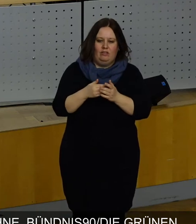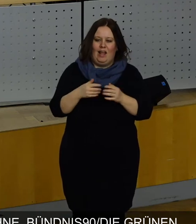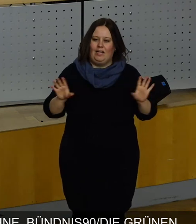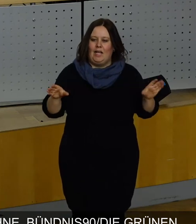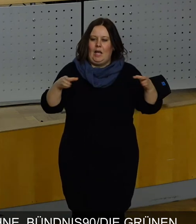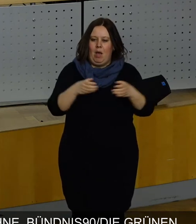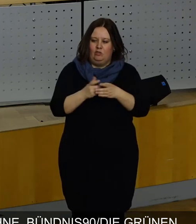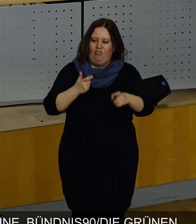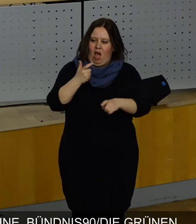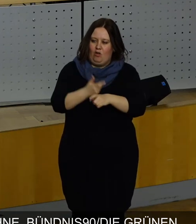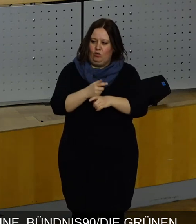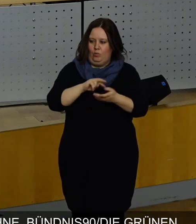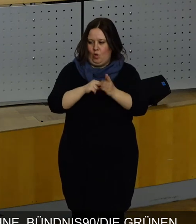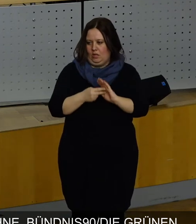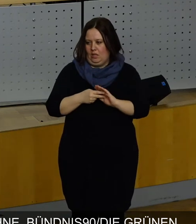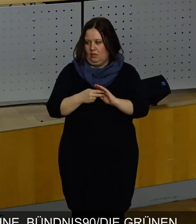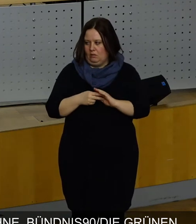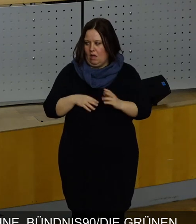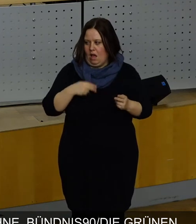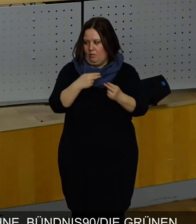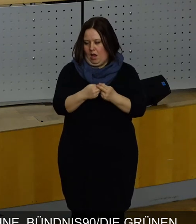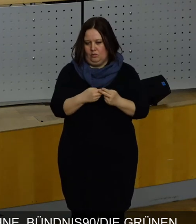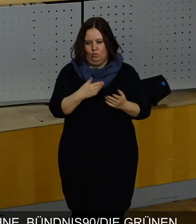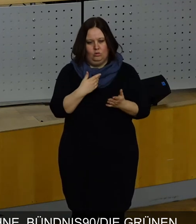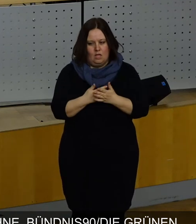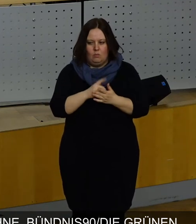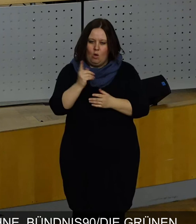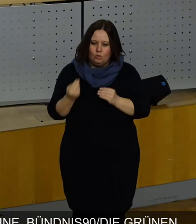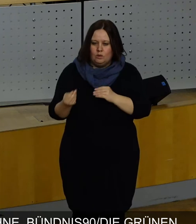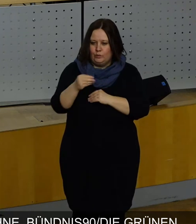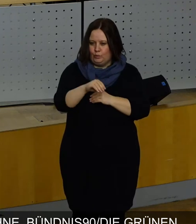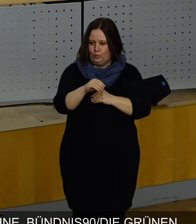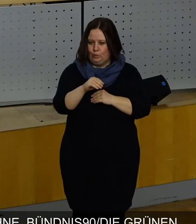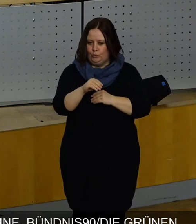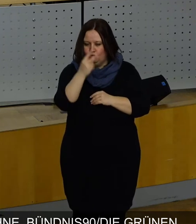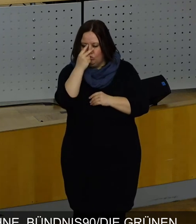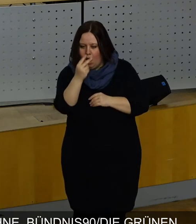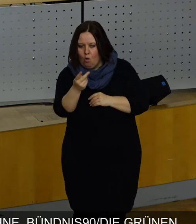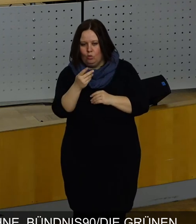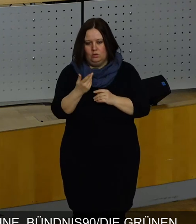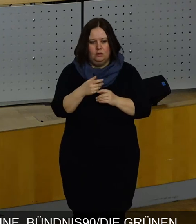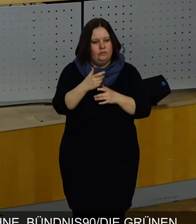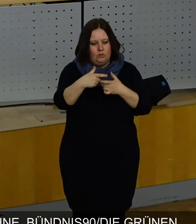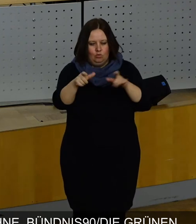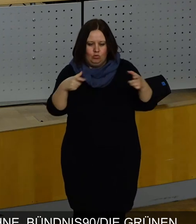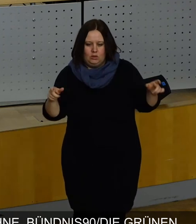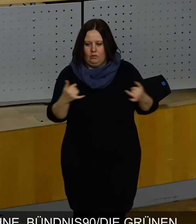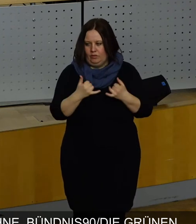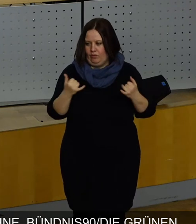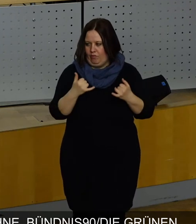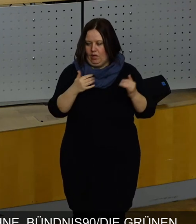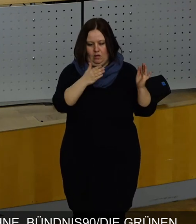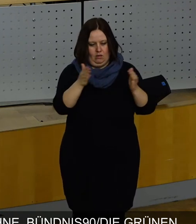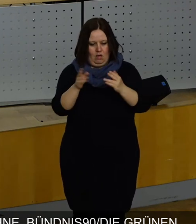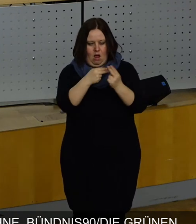gemeinsamen Verantwortungspolitik zu einigen und dabei gleichzeitig mit Augenmaß die Zuschnitte der Geschäftsbereiche so